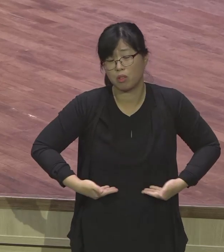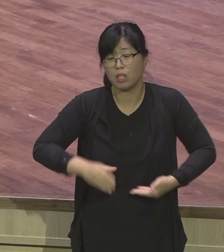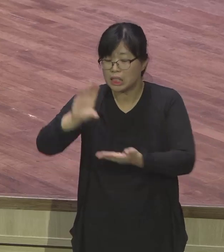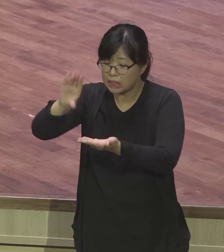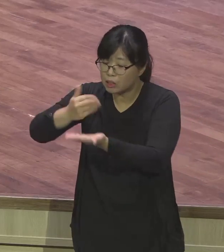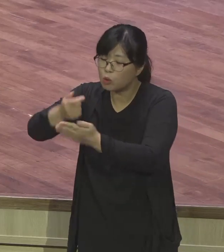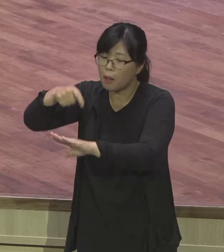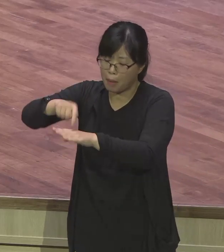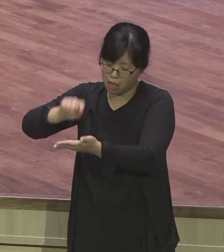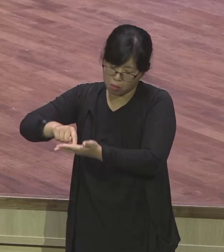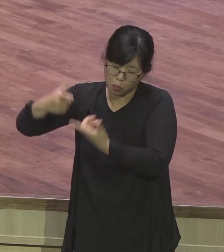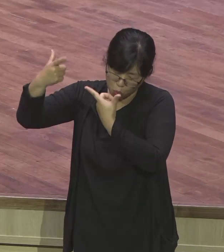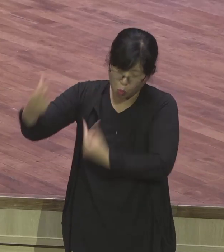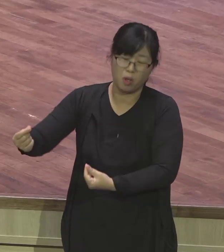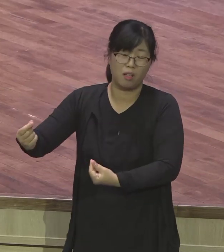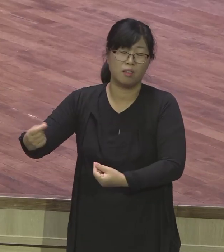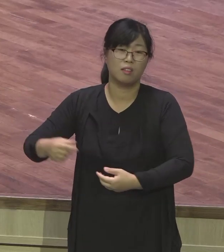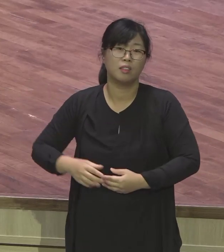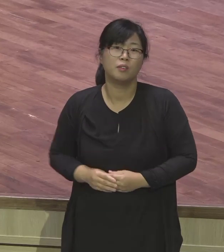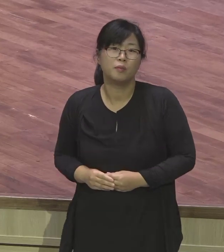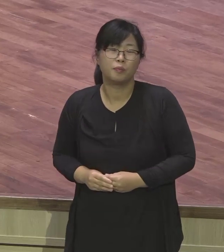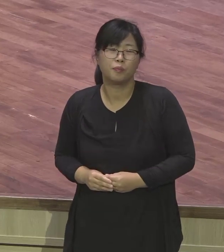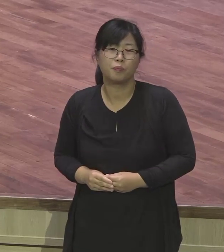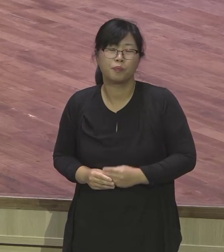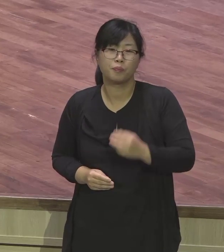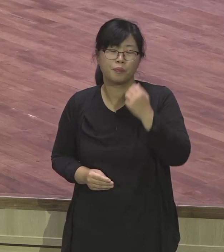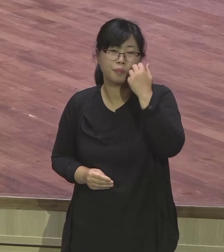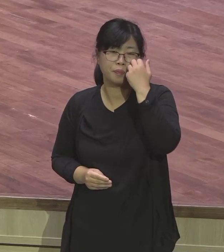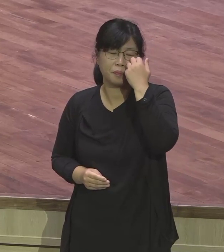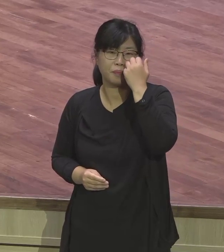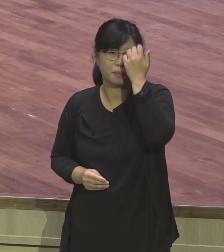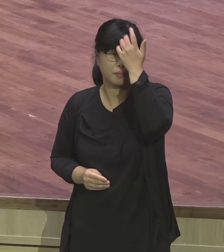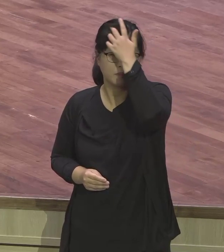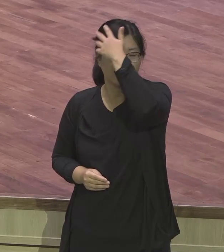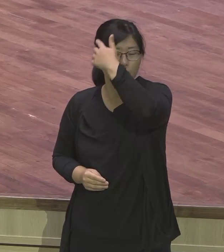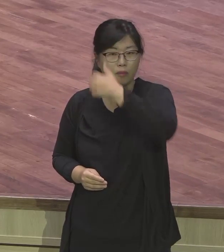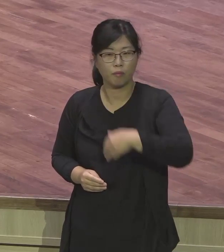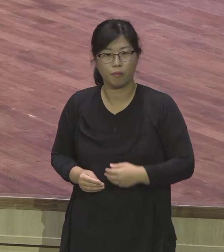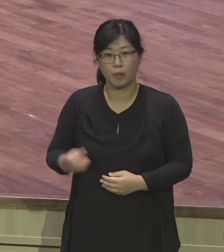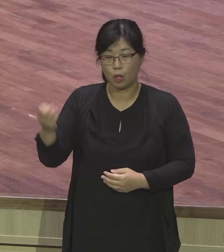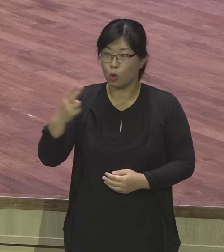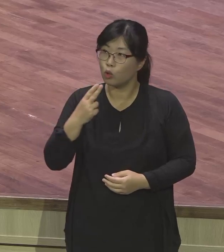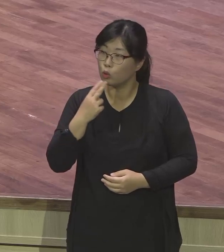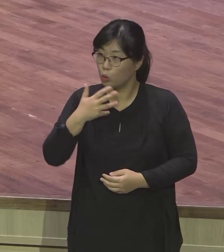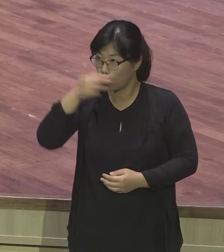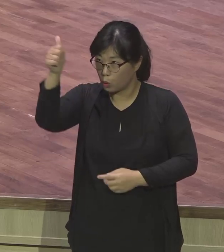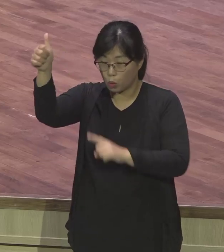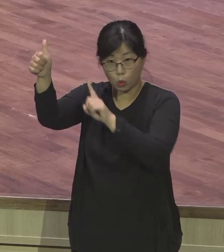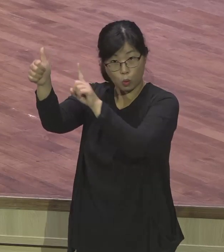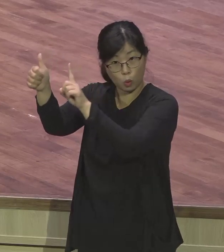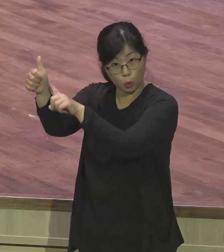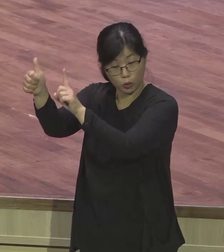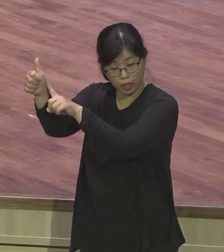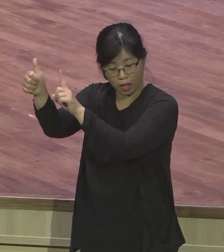둘째로 요셉은 하나님의 절대 주권을 인정하는 삶을 살았어요. 해석은 하나님께 있지 아니었나이까?